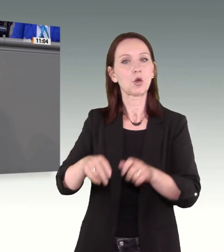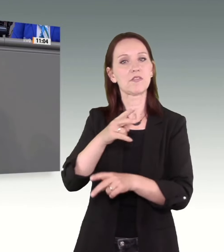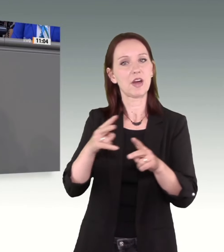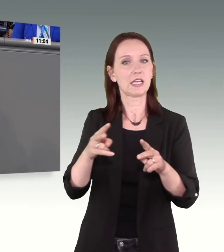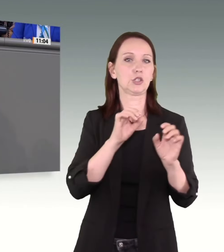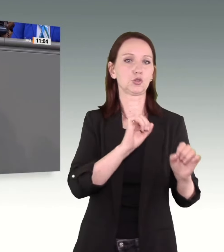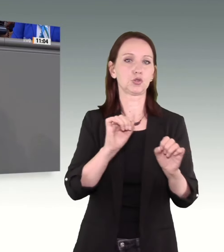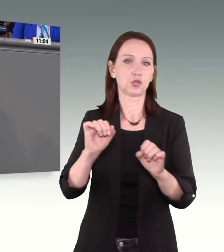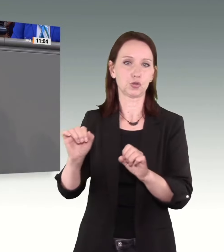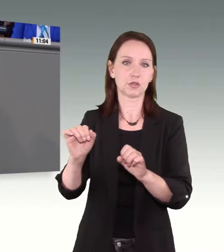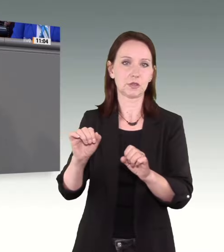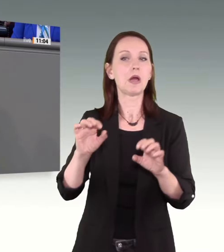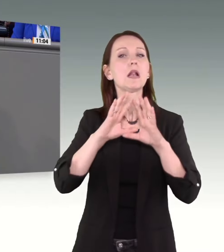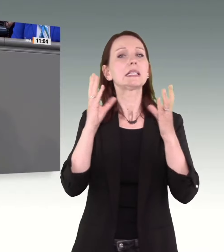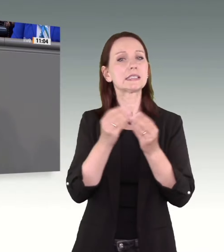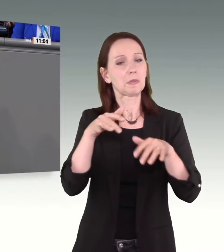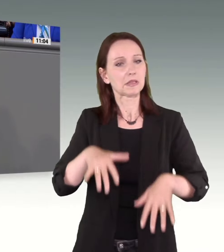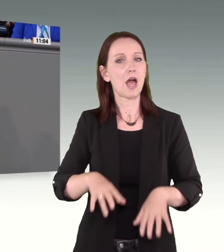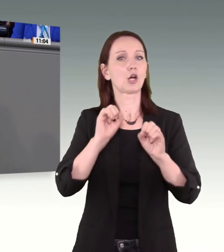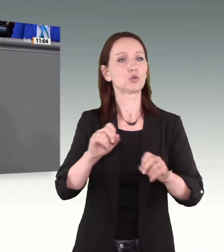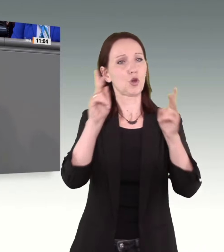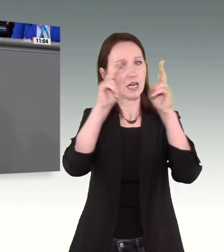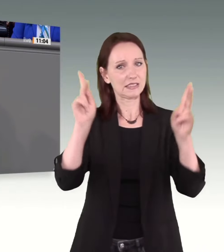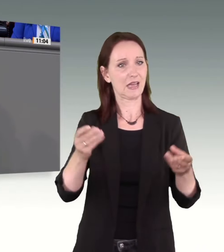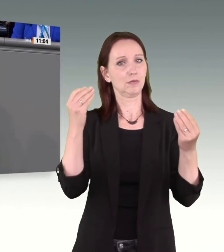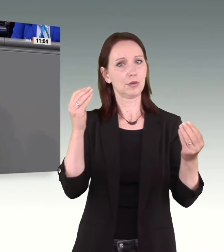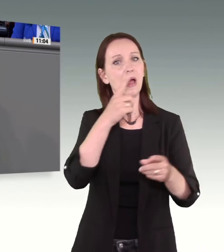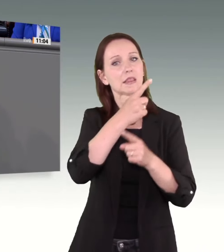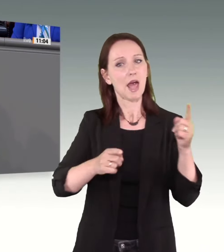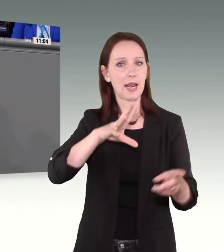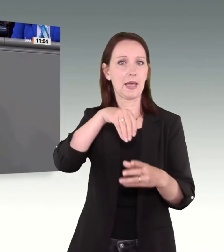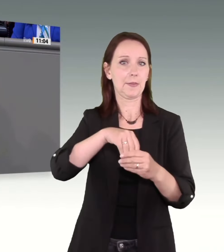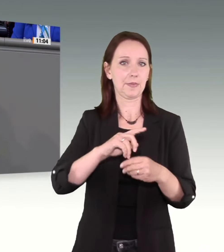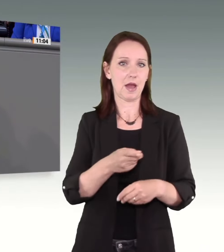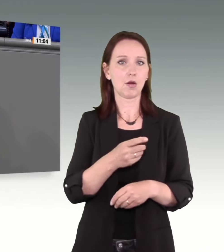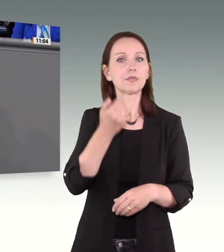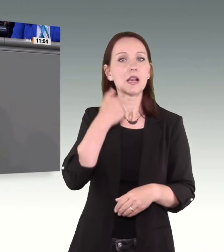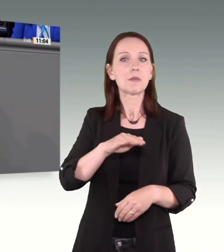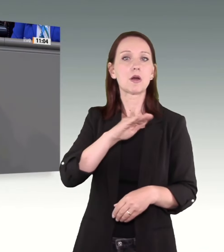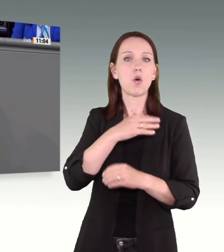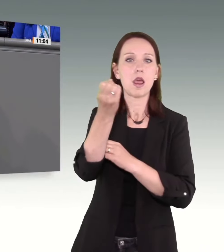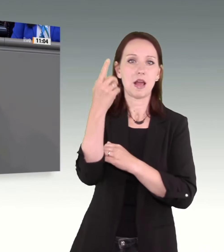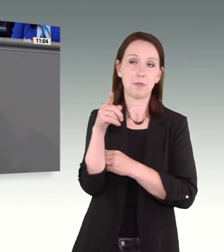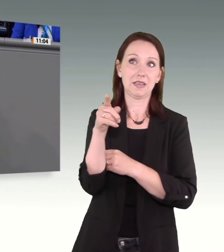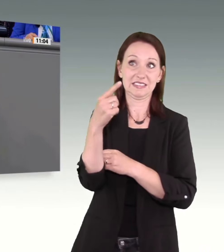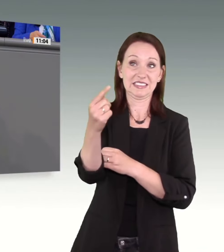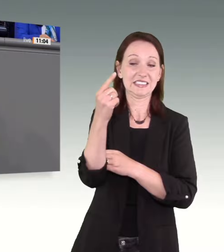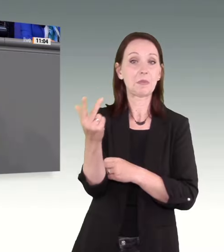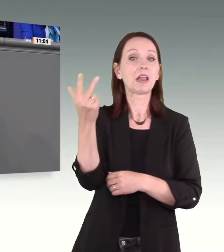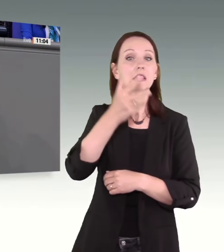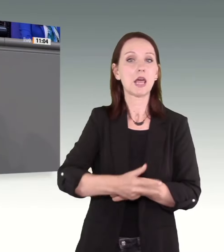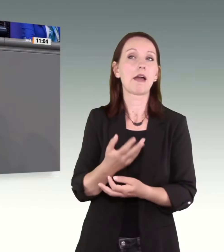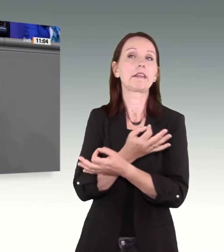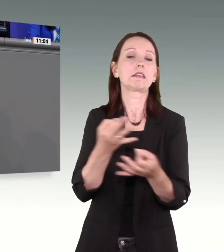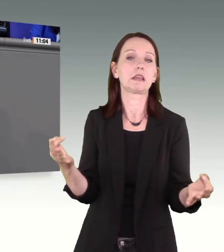ein Baustein in einem umfangreichen Schutzkonzept. Liebe Kolleginnen und Kollegen von der Ampel, Sie haben jetzt drei Jahre lang